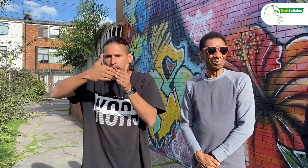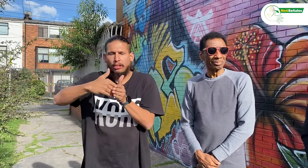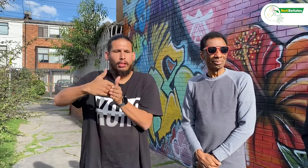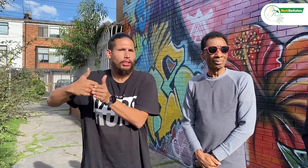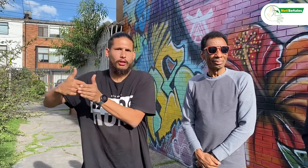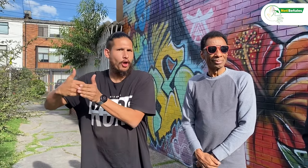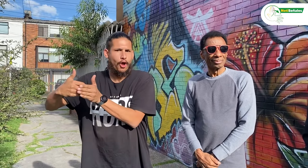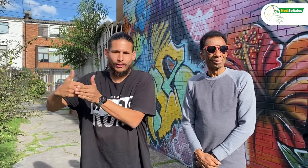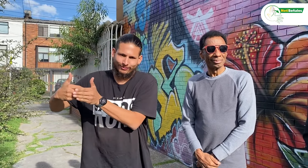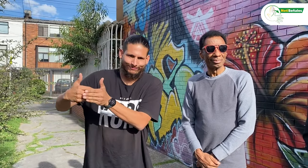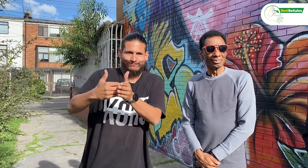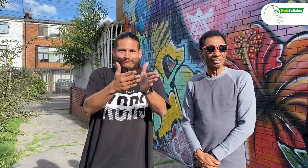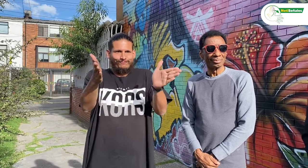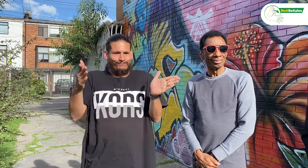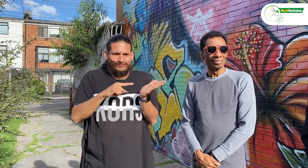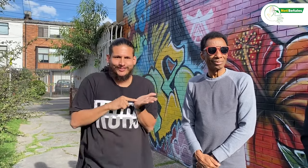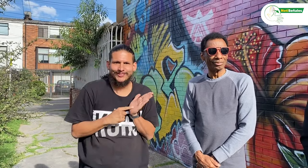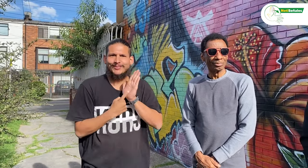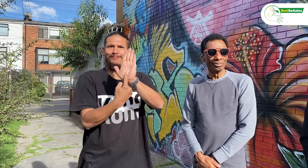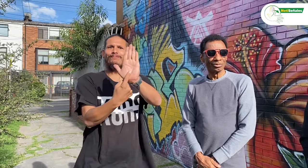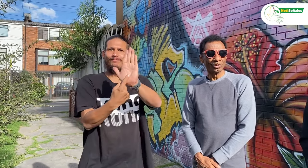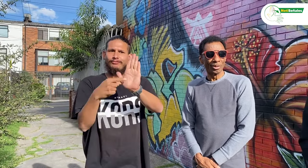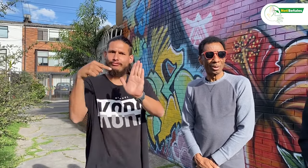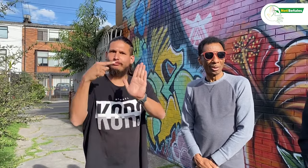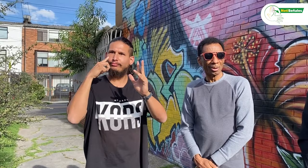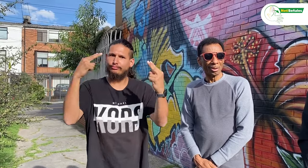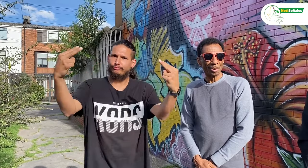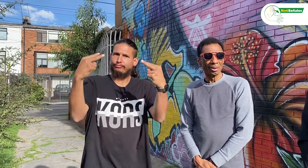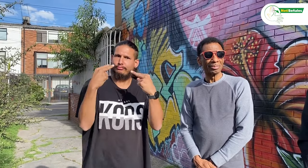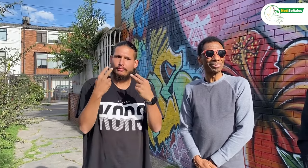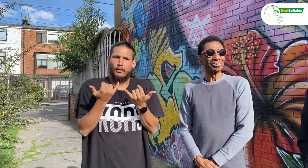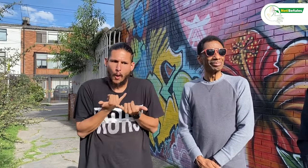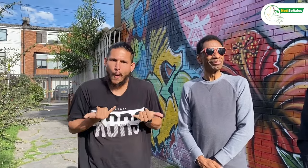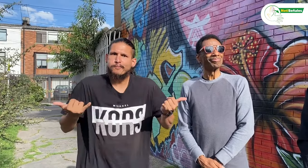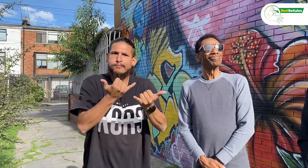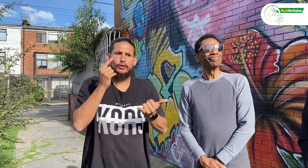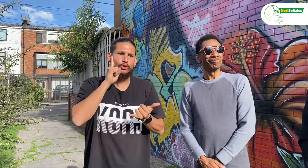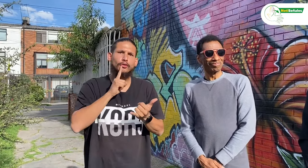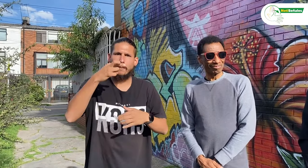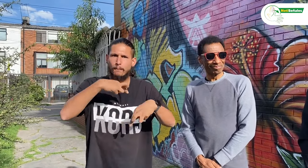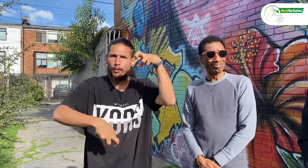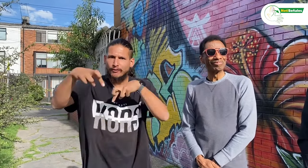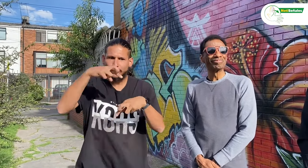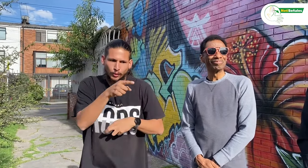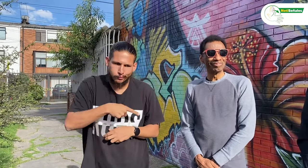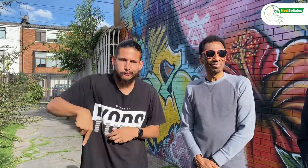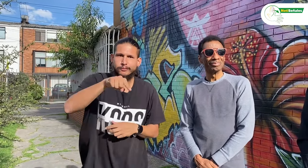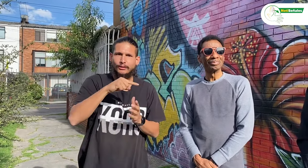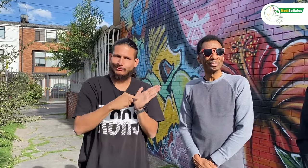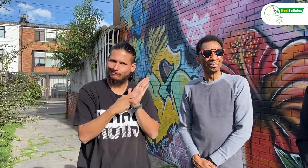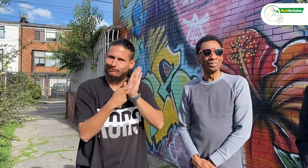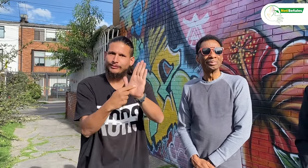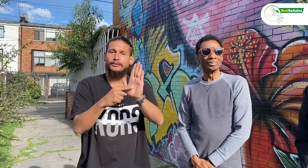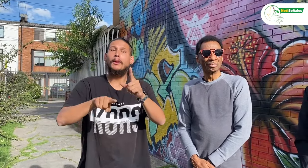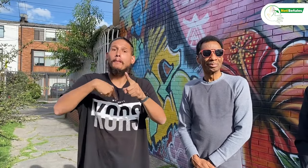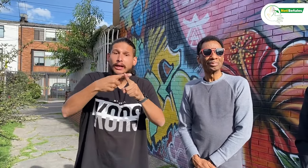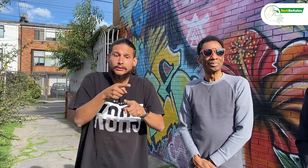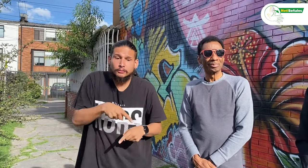Para que no continúen en lo oculto, sino que salgan a la luz. Y se pueda reconocer que en todas esas producciones hay